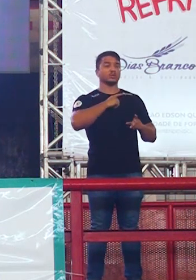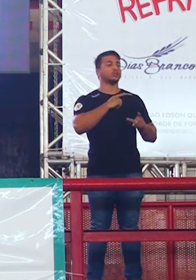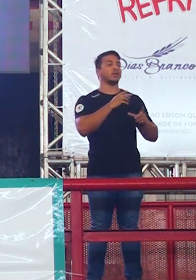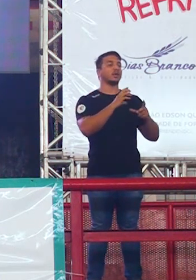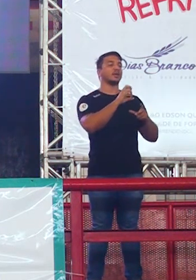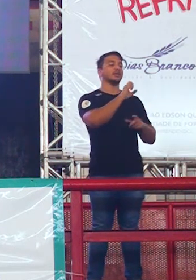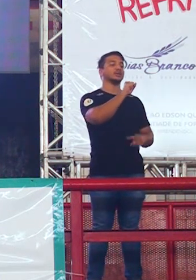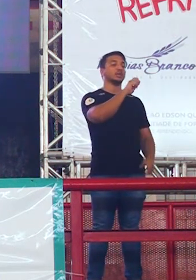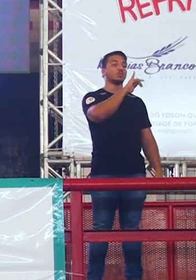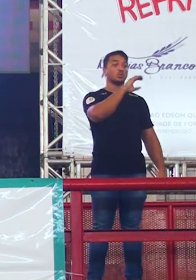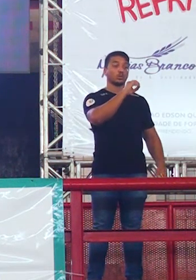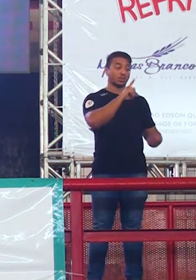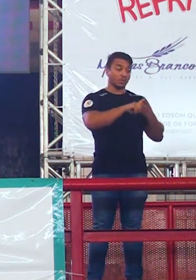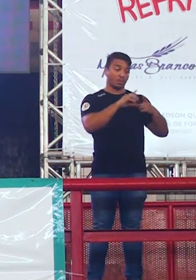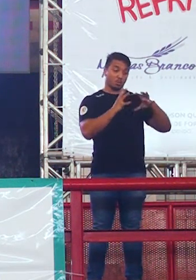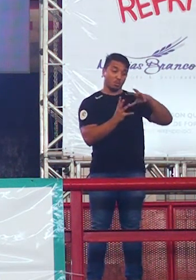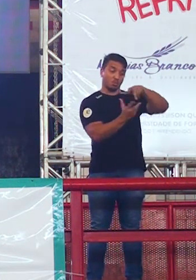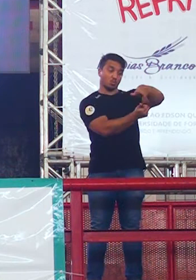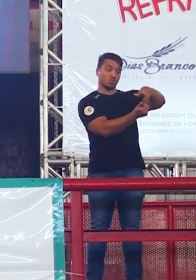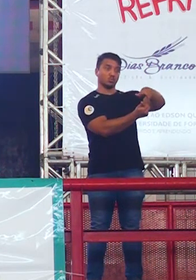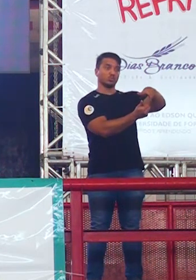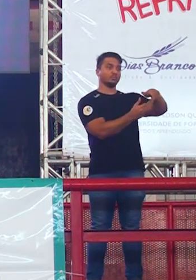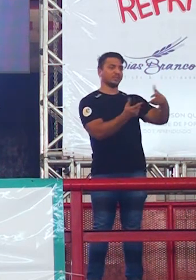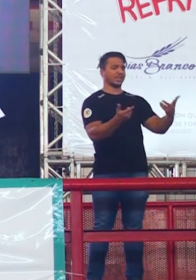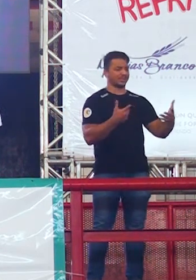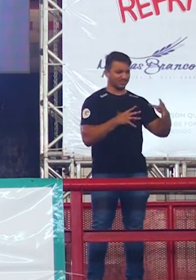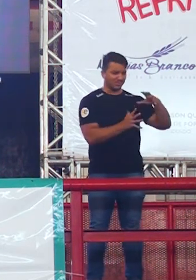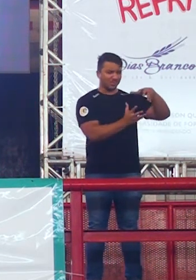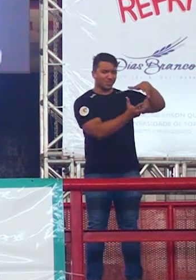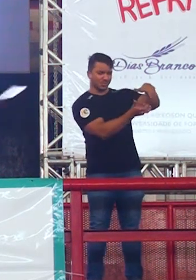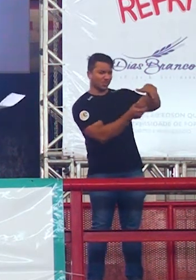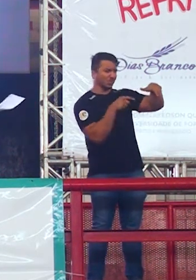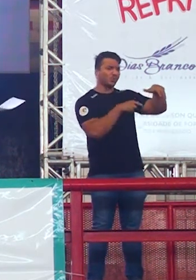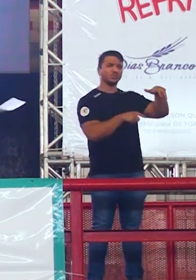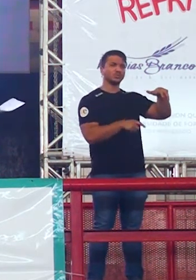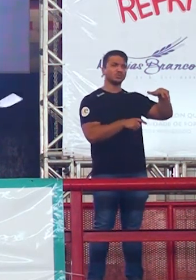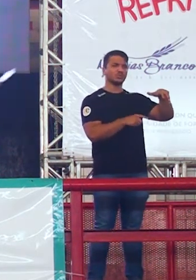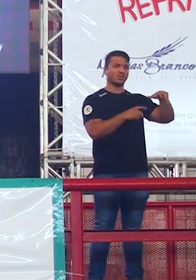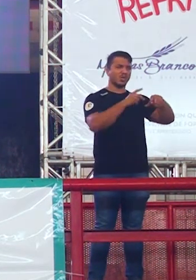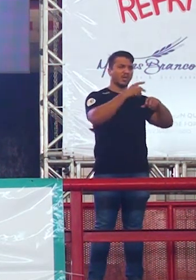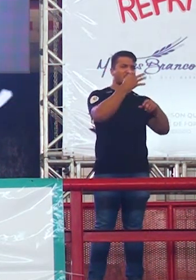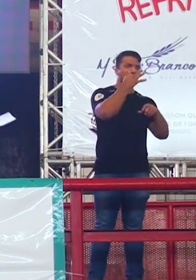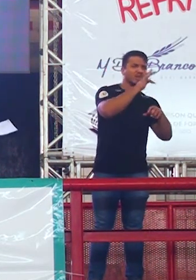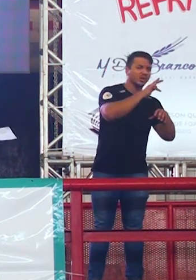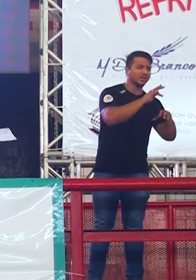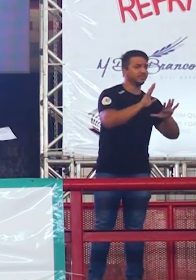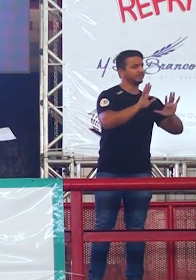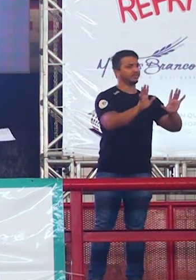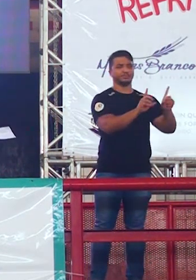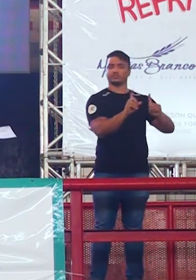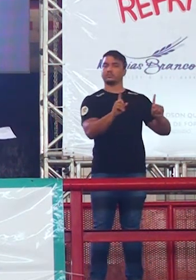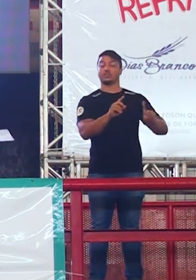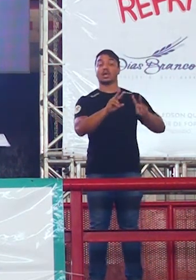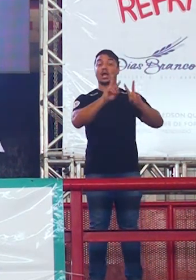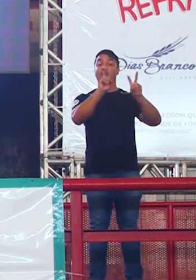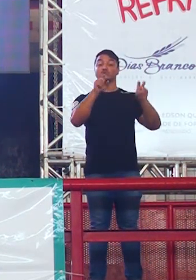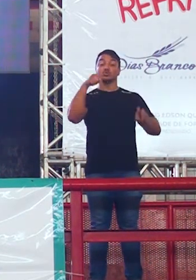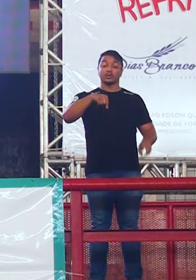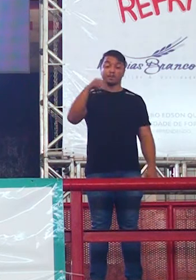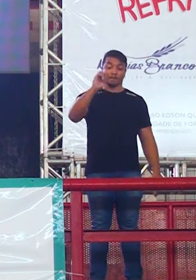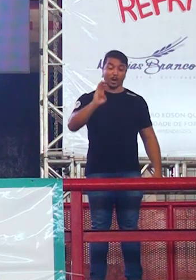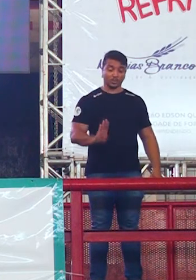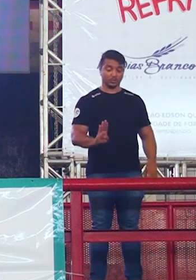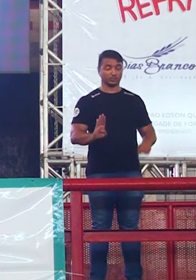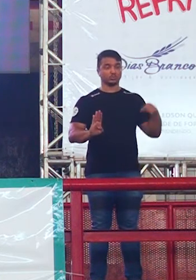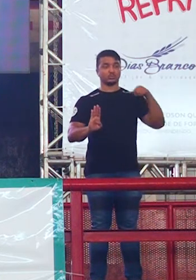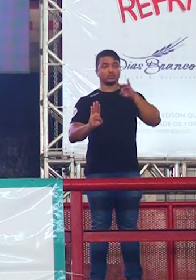Islâmico também no mundo. Aí o corretor, além da redação, vai dizer assim, sim, meu amigo. E no Brasil?